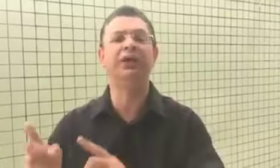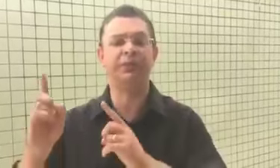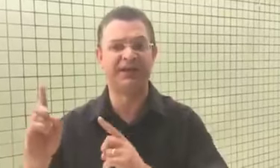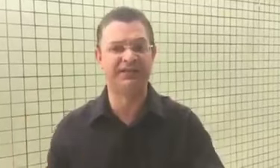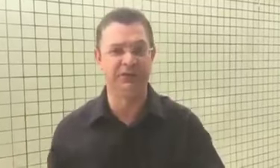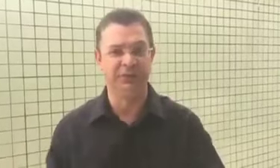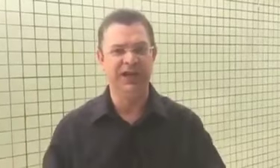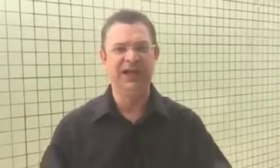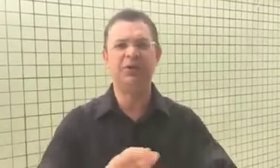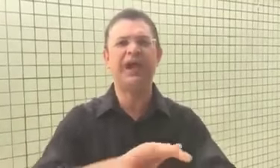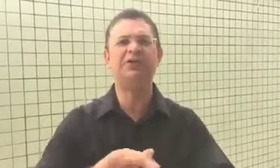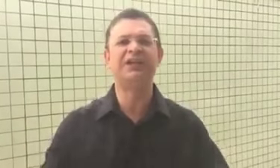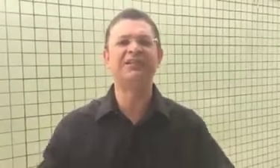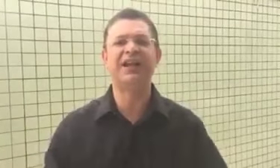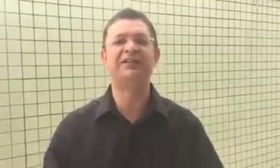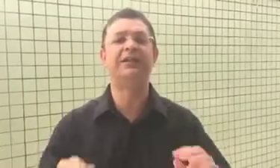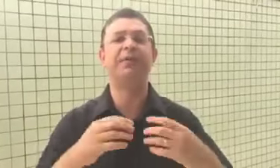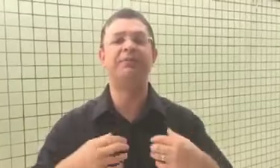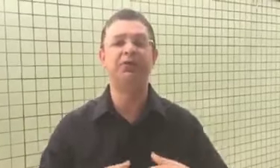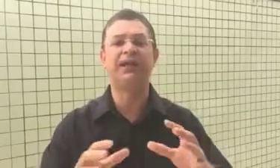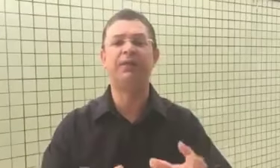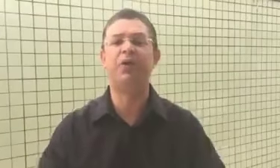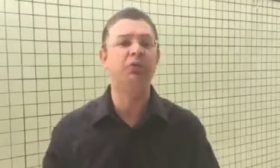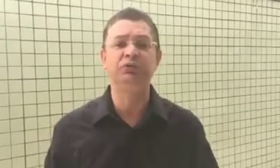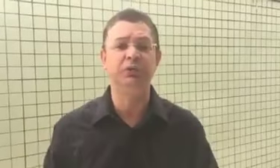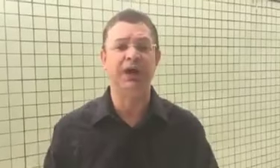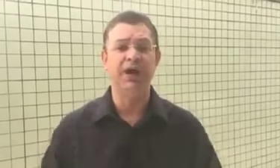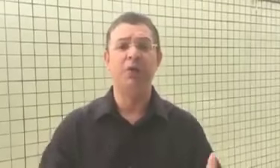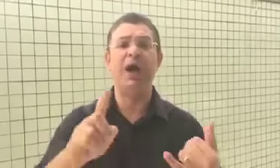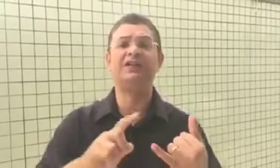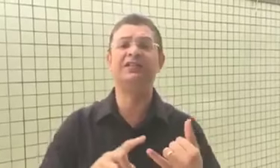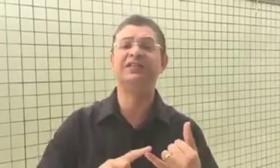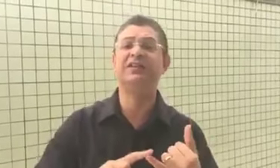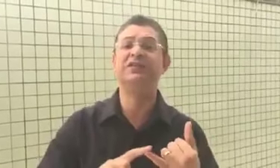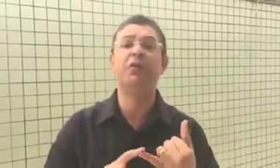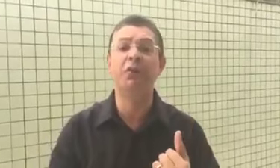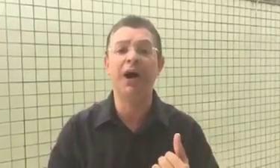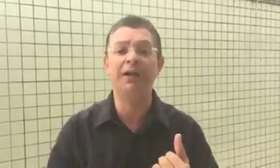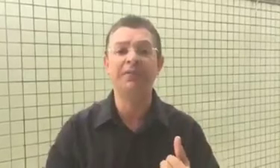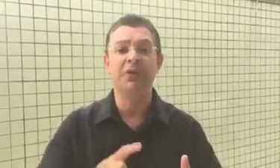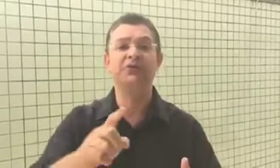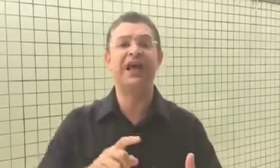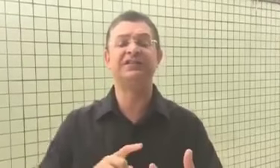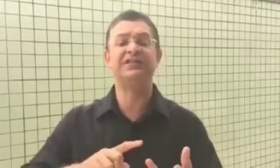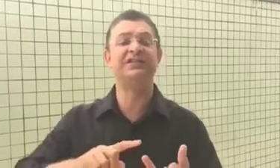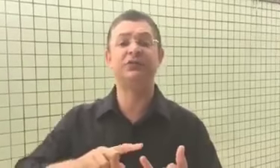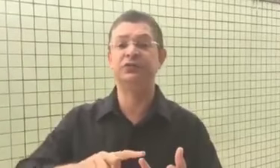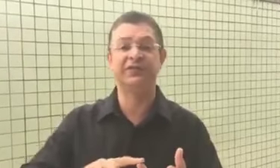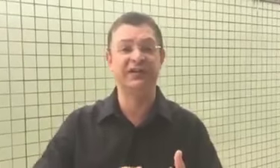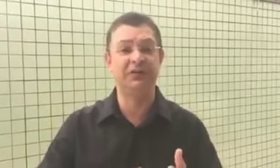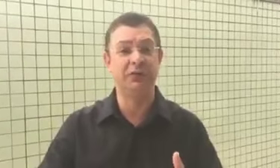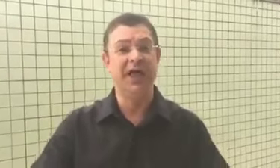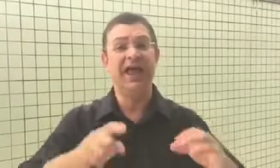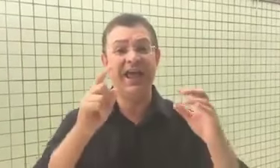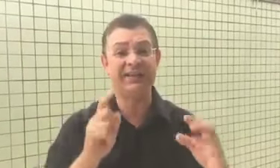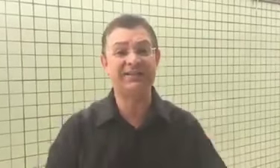do Brasil. E eu quero já esclarecer para mim o que é boa cultura. O artista de rua, os artistas do circo, esses